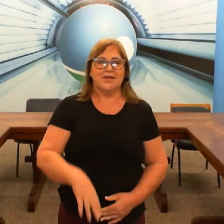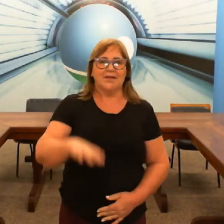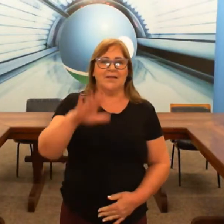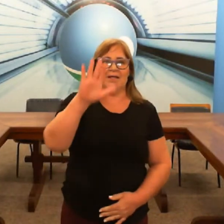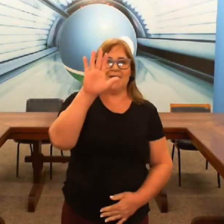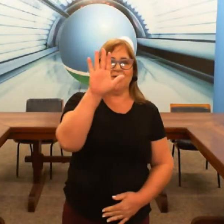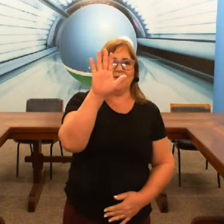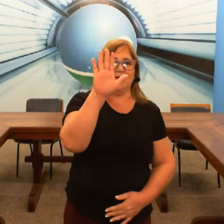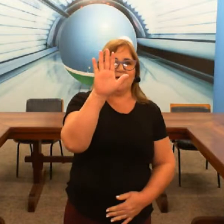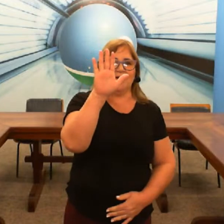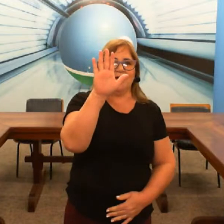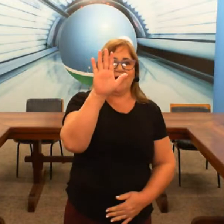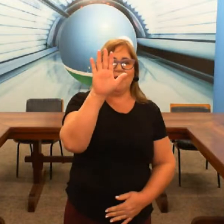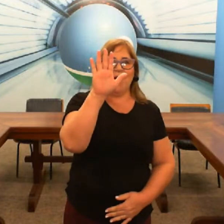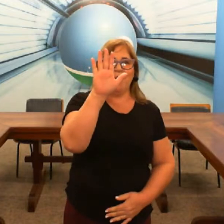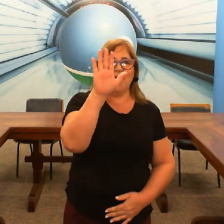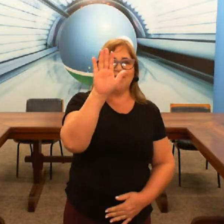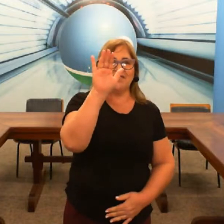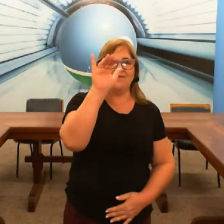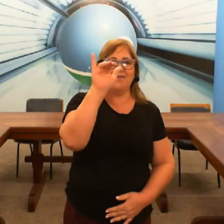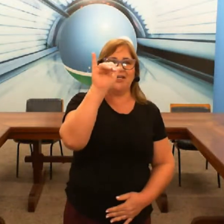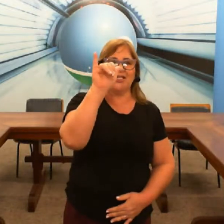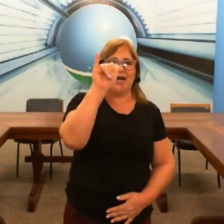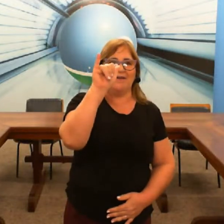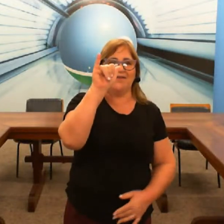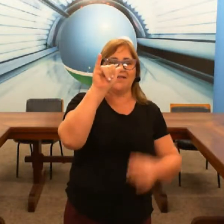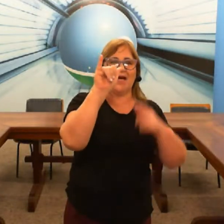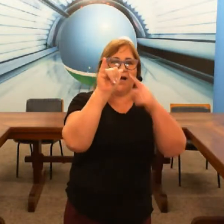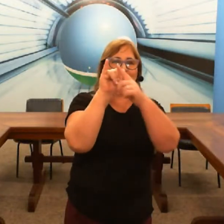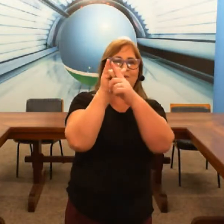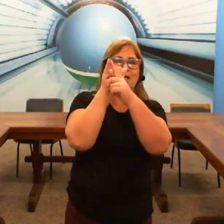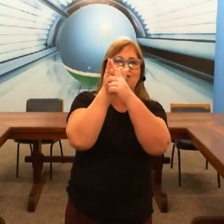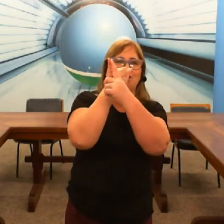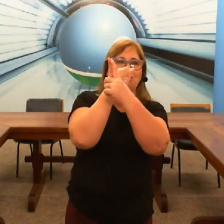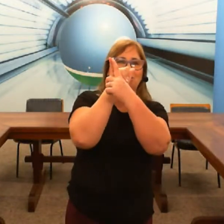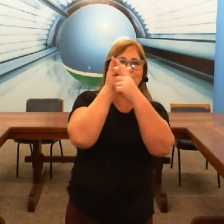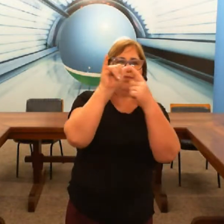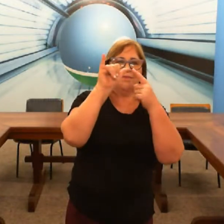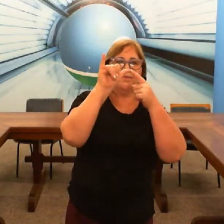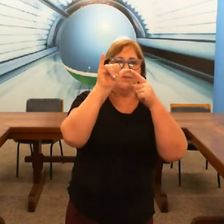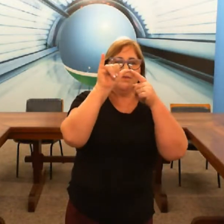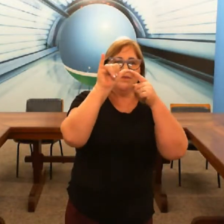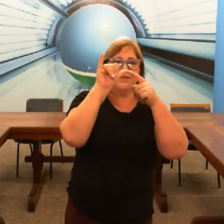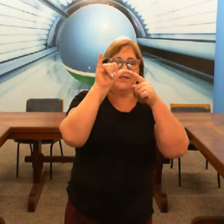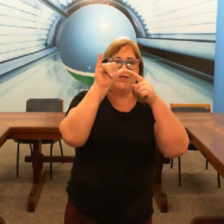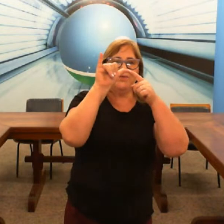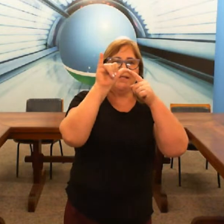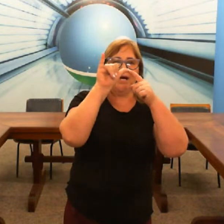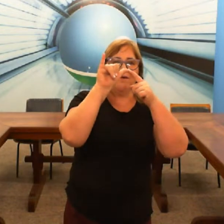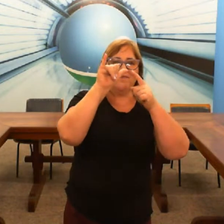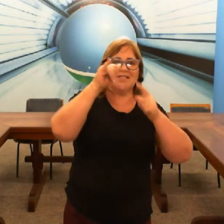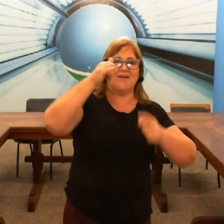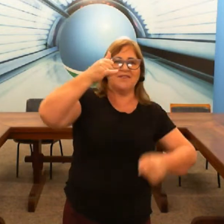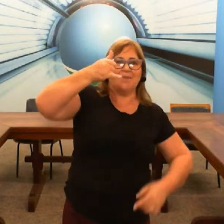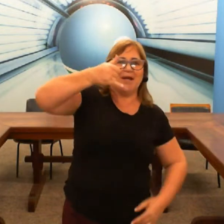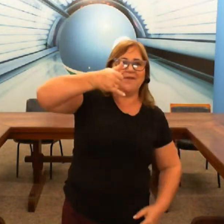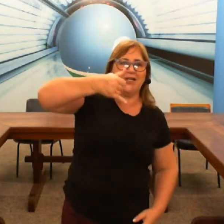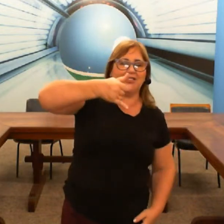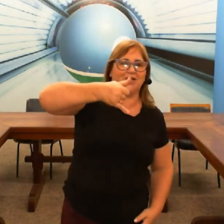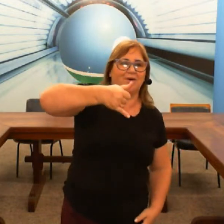aqui ó a mão aberta você vai fechar vai ficar o dedinho e o dedão e você vai fazer pra frente aqui